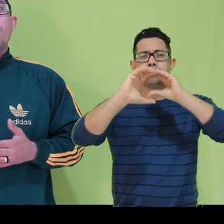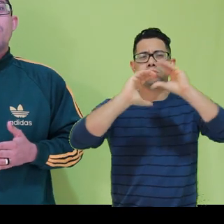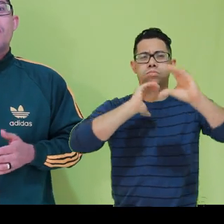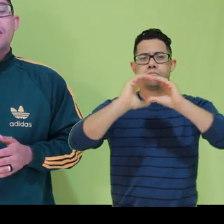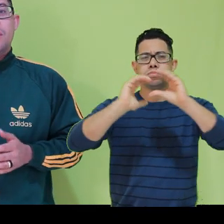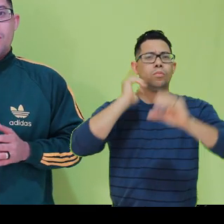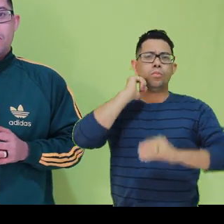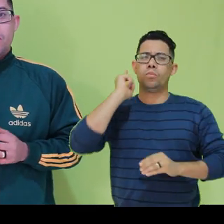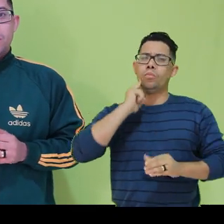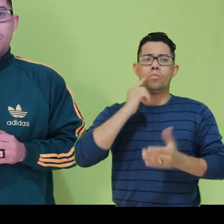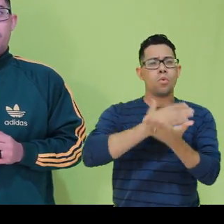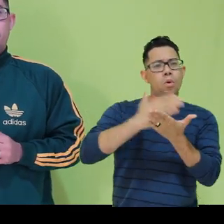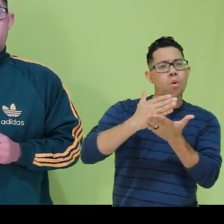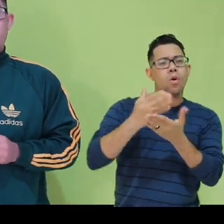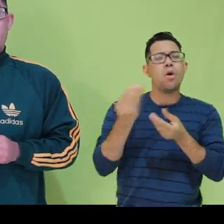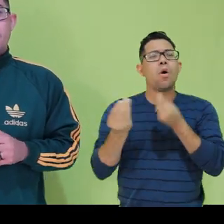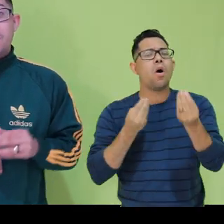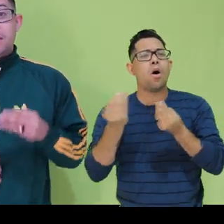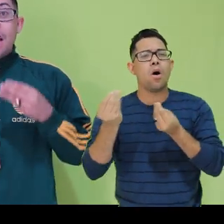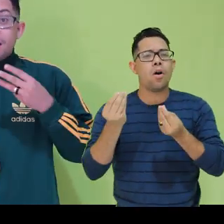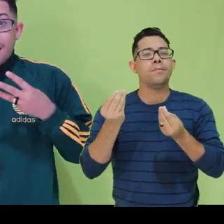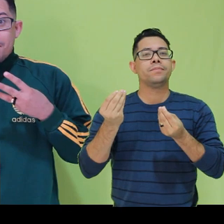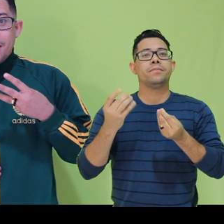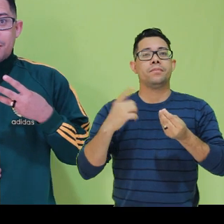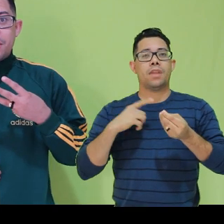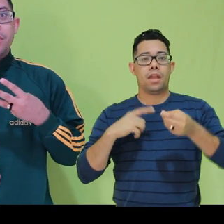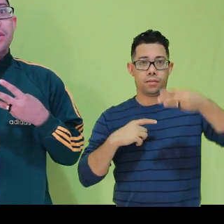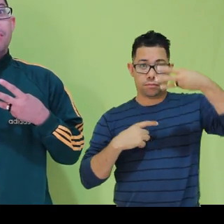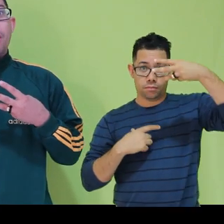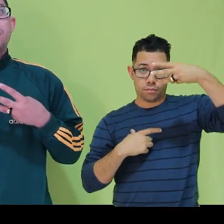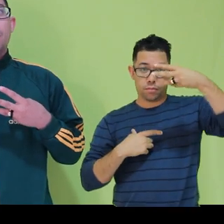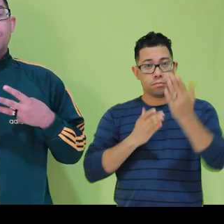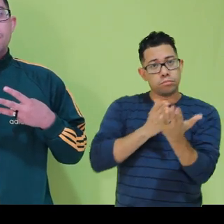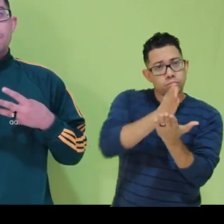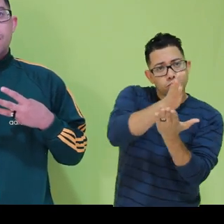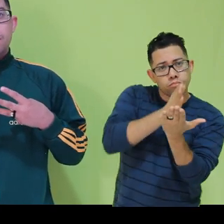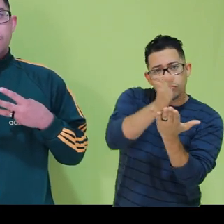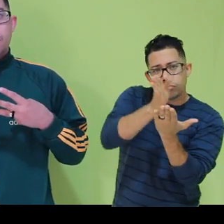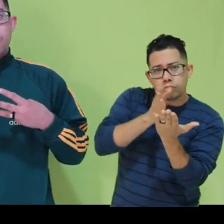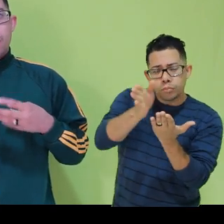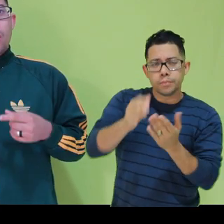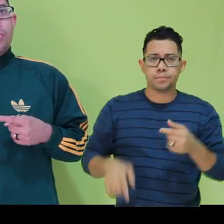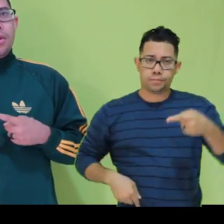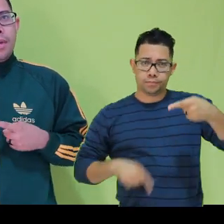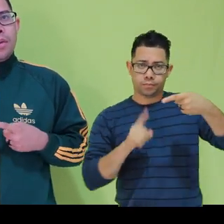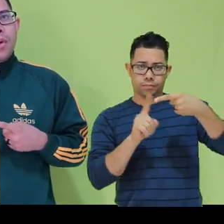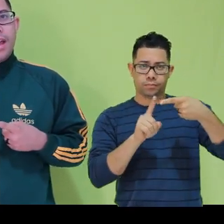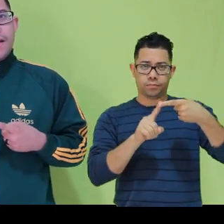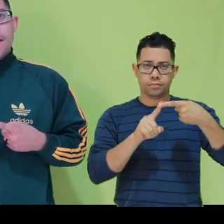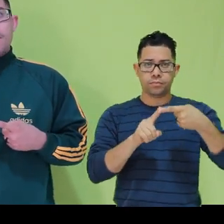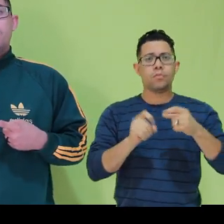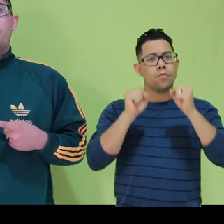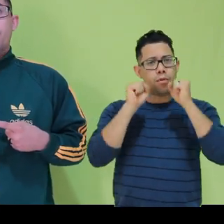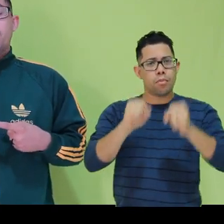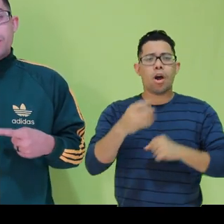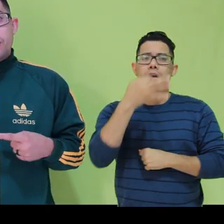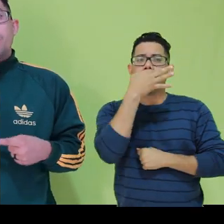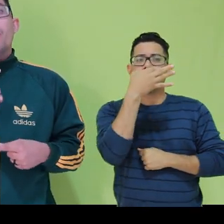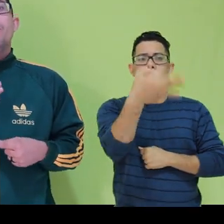uma conversa com um surdo. Esses três caminhos que você pode estar utilizando. O primeiro é, você pode emitir uma